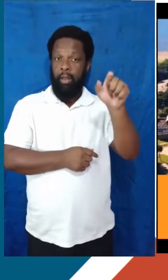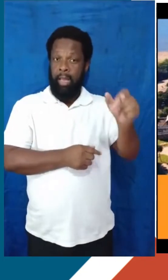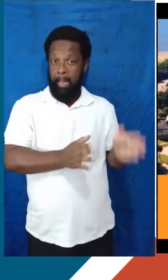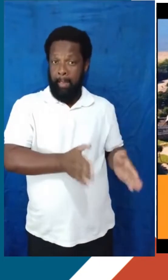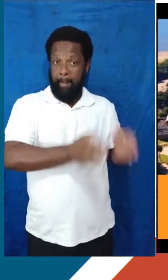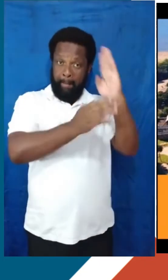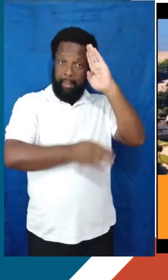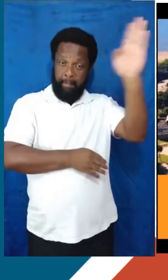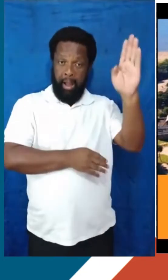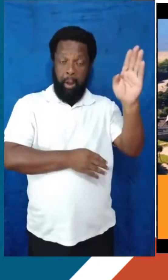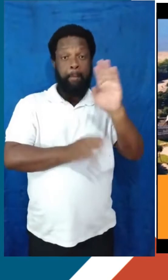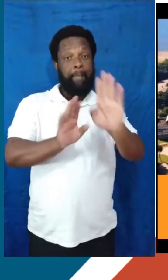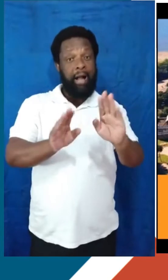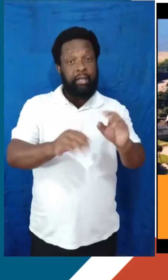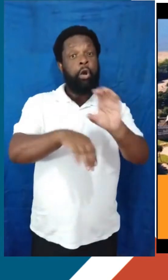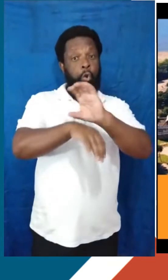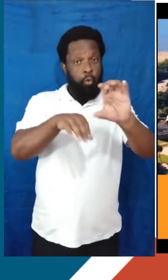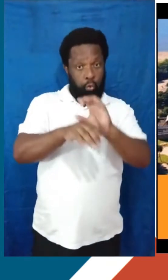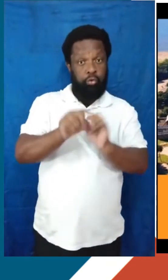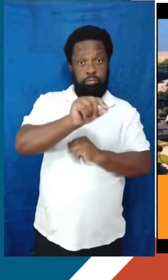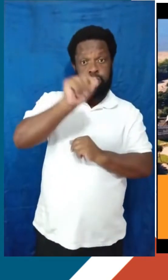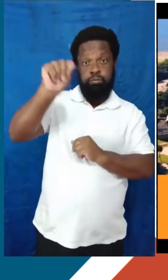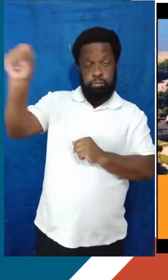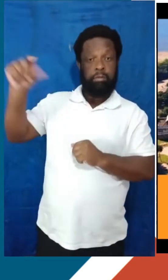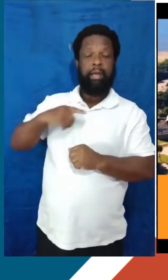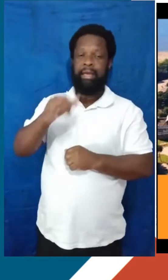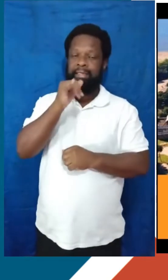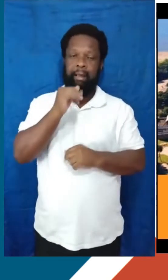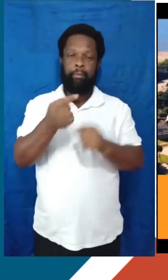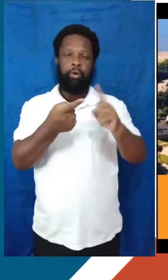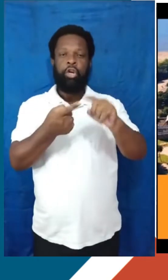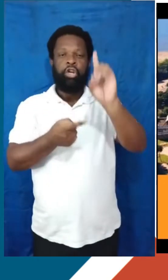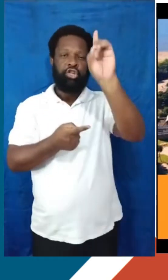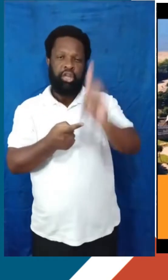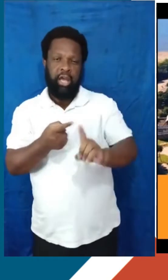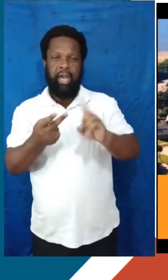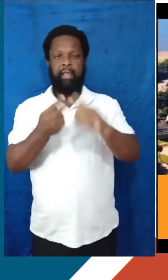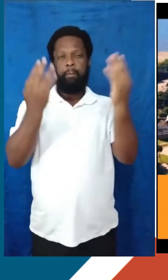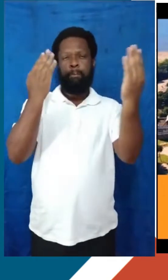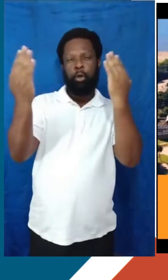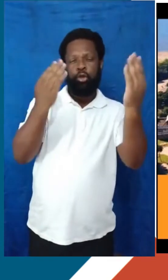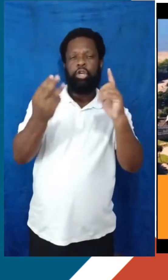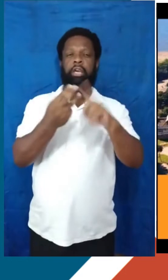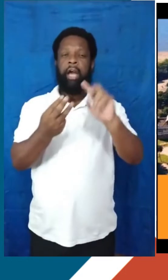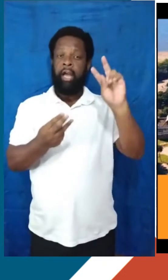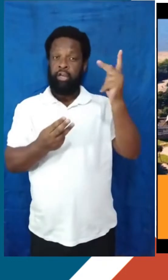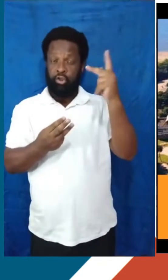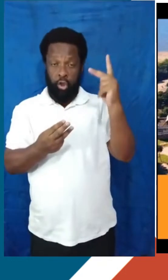cursos ficam no Fundão, cursos como Direito, Psicologia, História, são em outros campos na cidade do Rio de Janeiro,